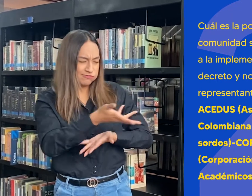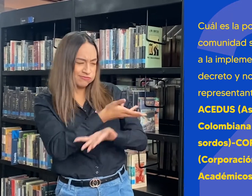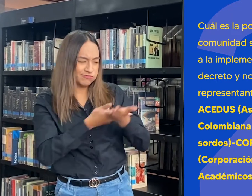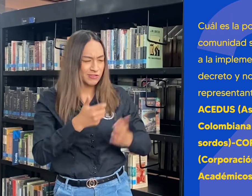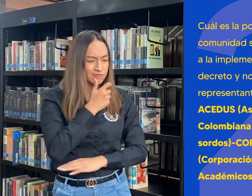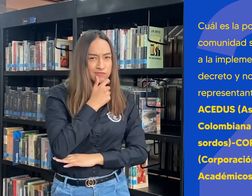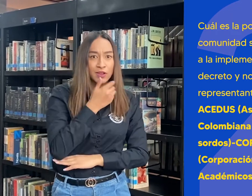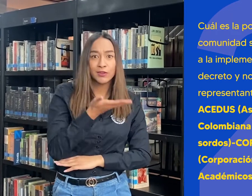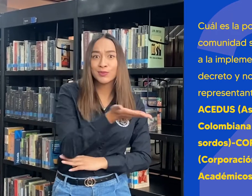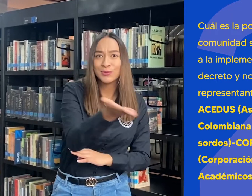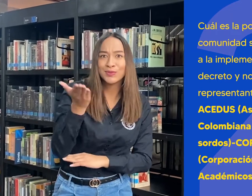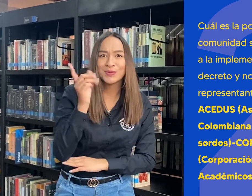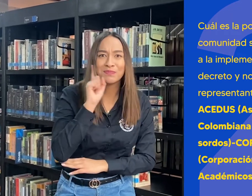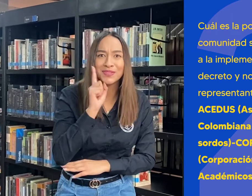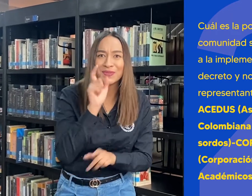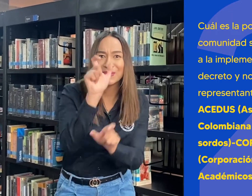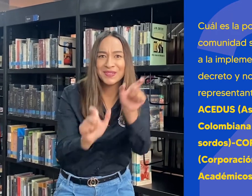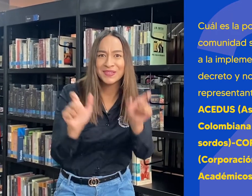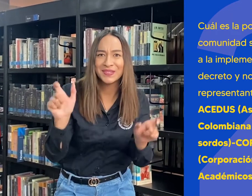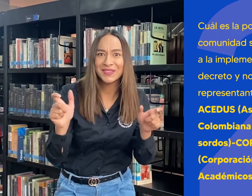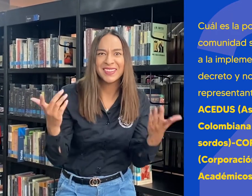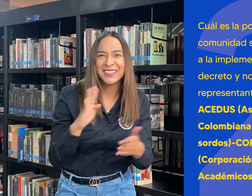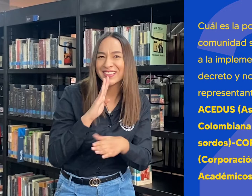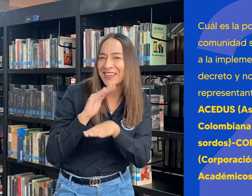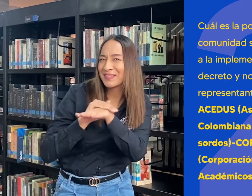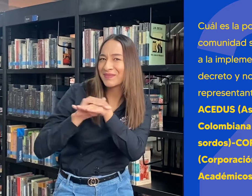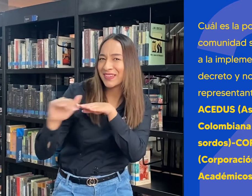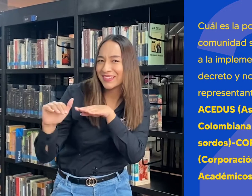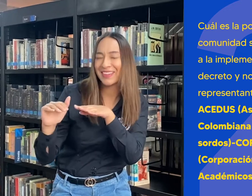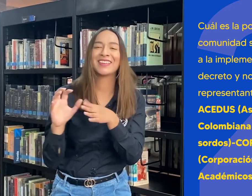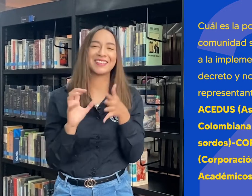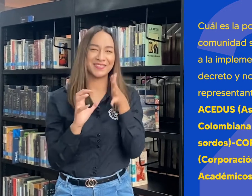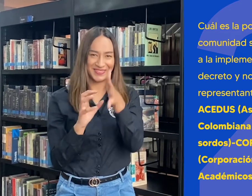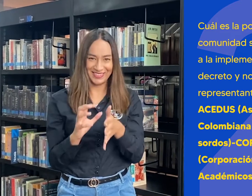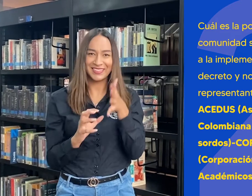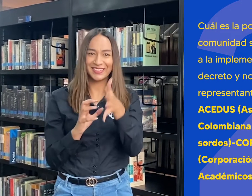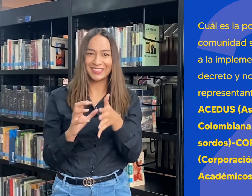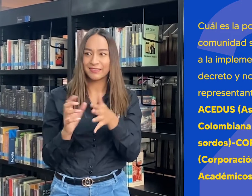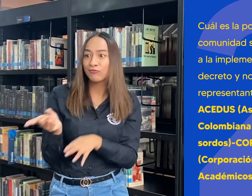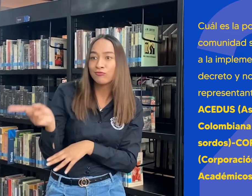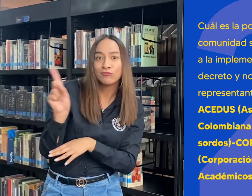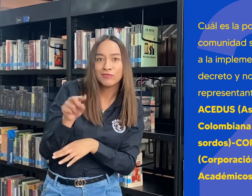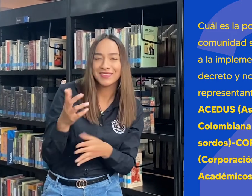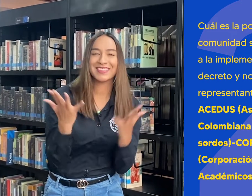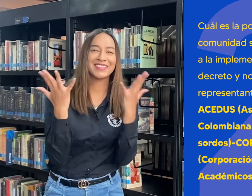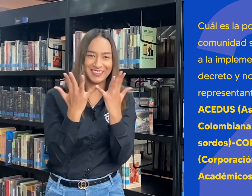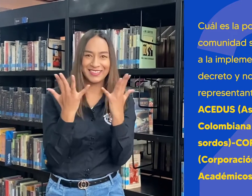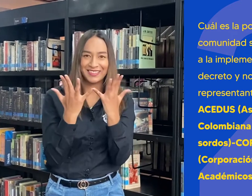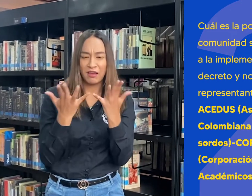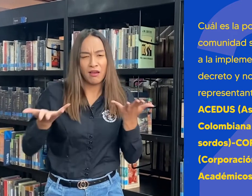a la implementación de este decreto ¿Cuál es la posición de la comunidad sorda? Para ello, nos acompañarán representantes de ACEDUS y